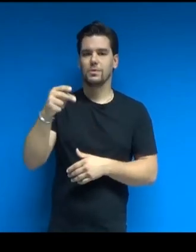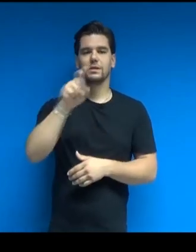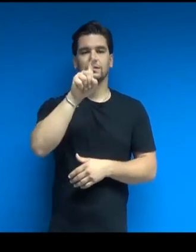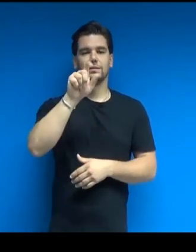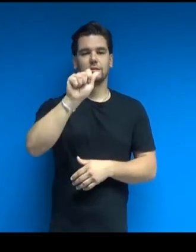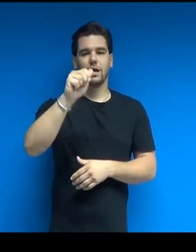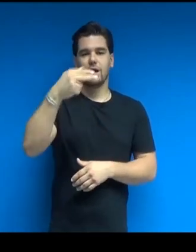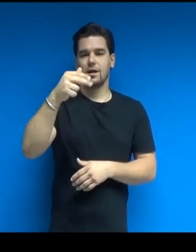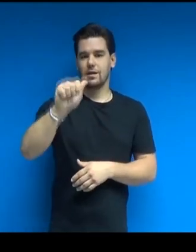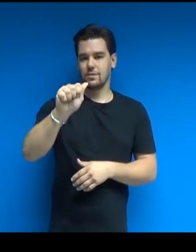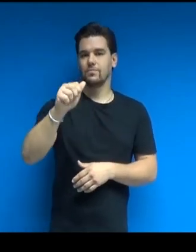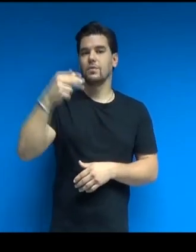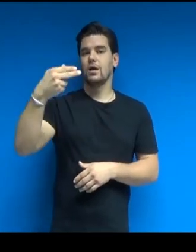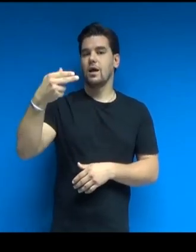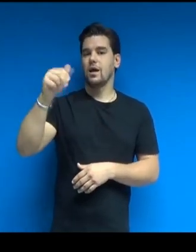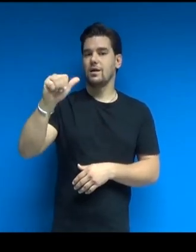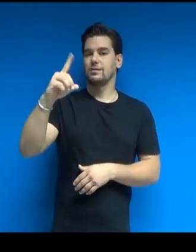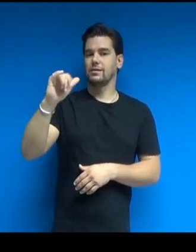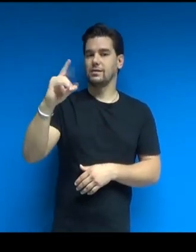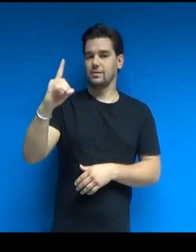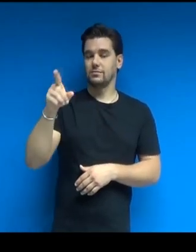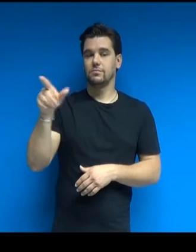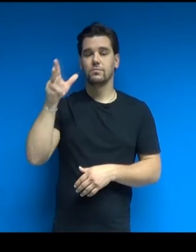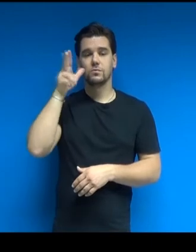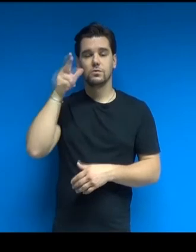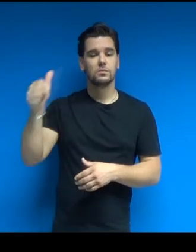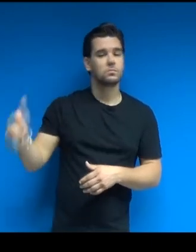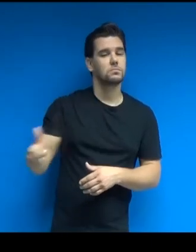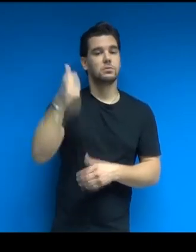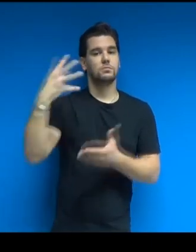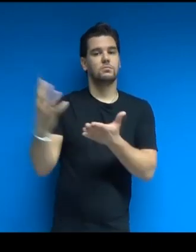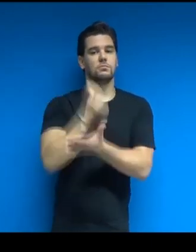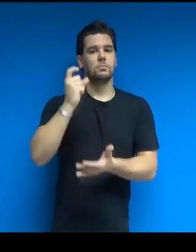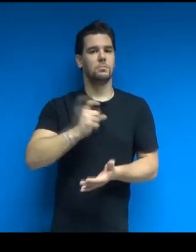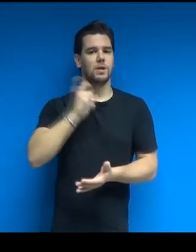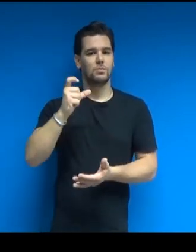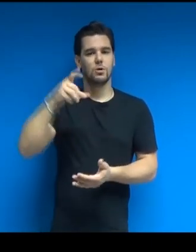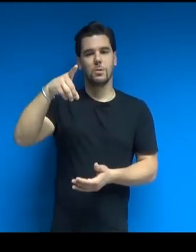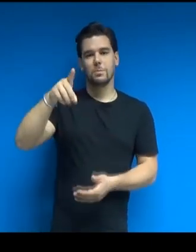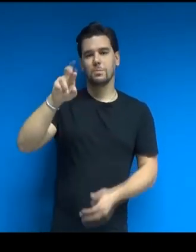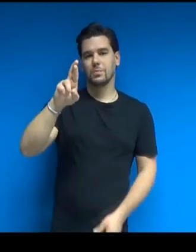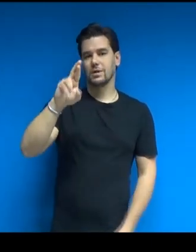premio Pritzker nel 2004, scomparsa nel marzo 2016.